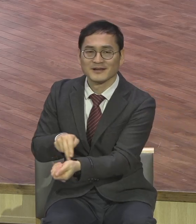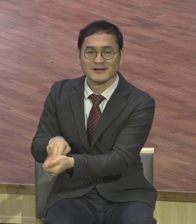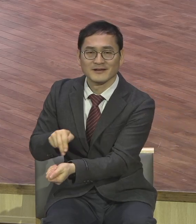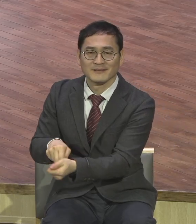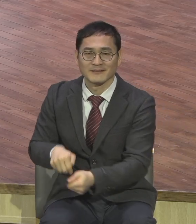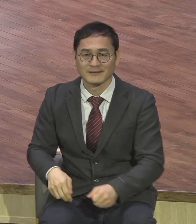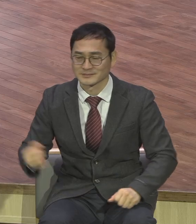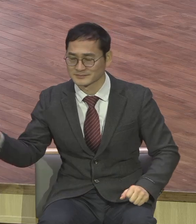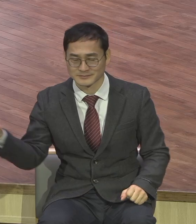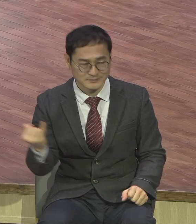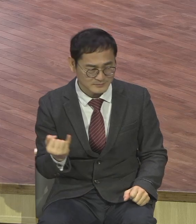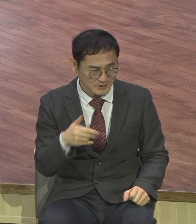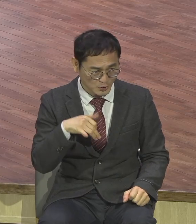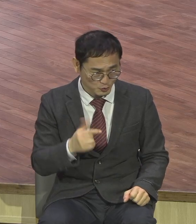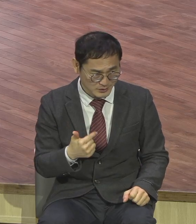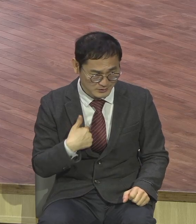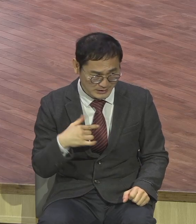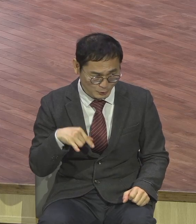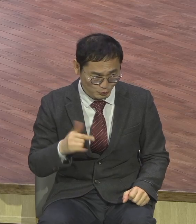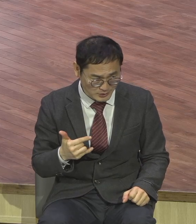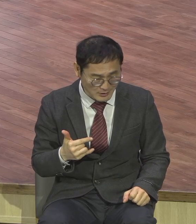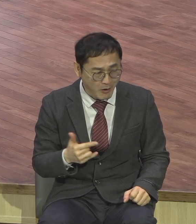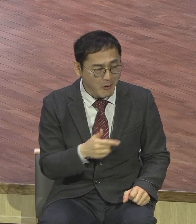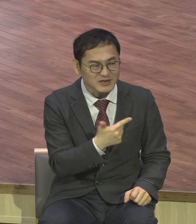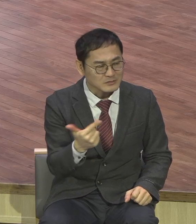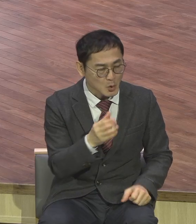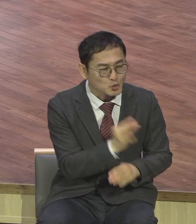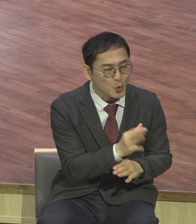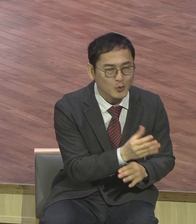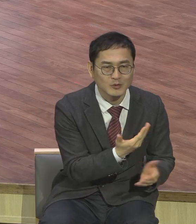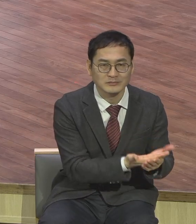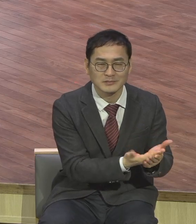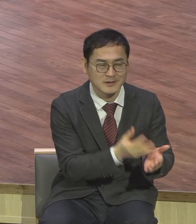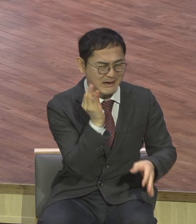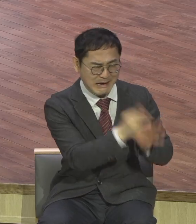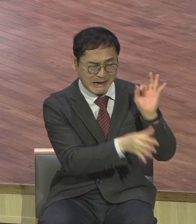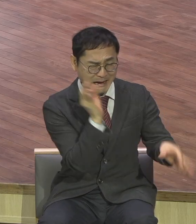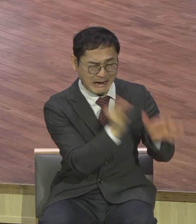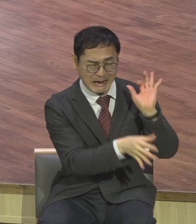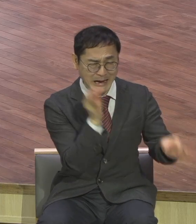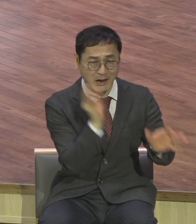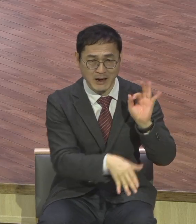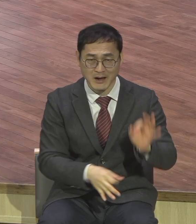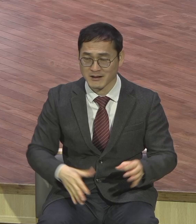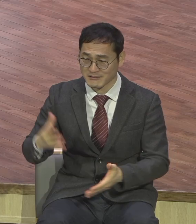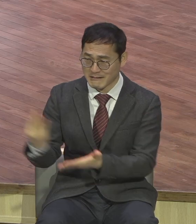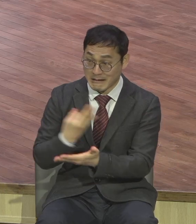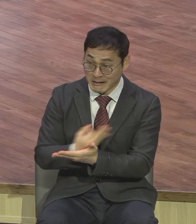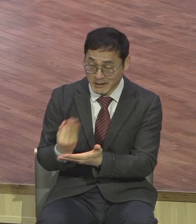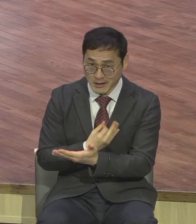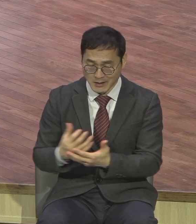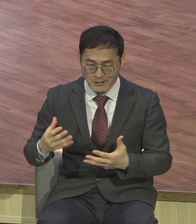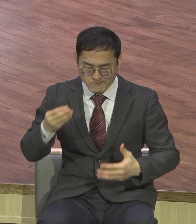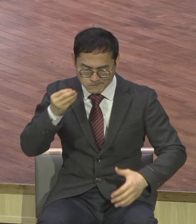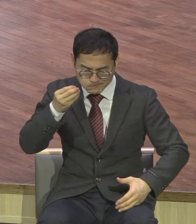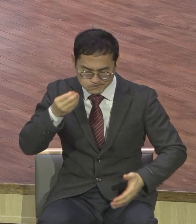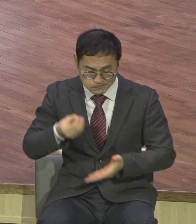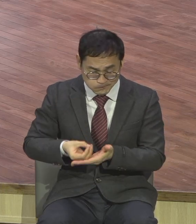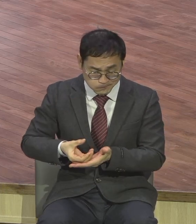긍정적인 말 한마디가 이 오스틴을 큰 부자로 만들어주는 원동력이 됐다